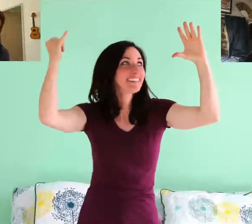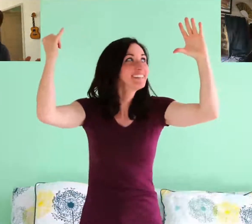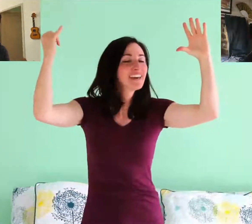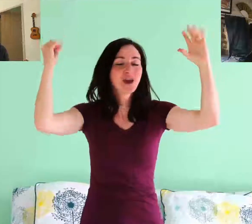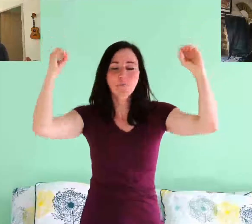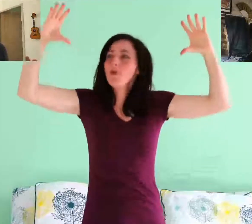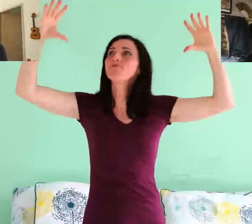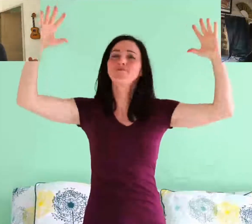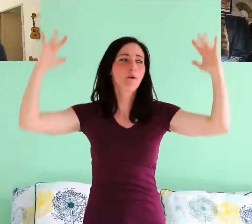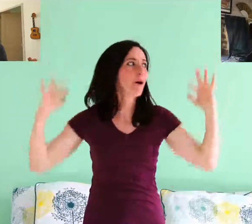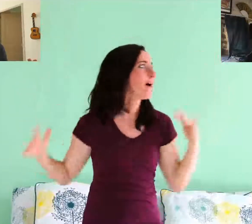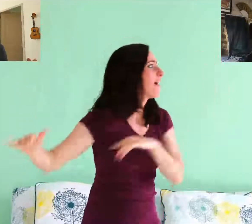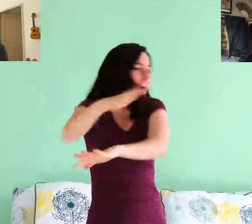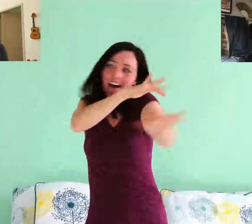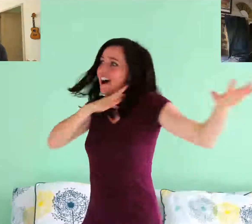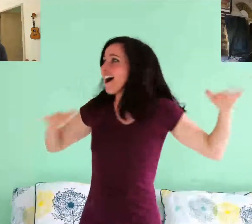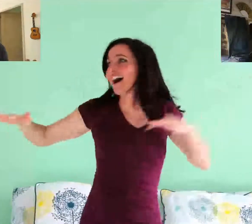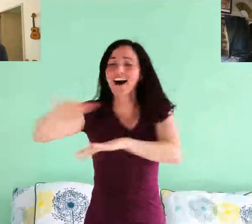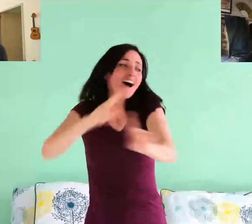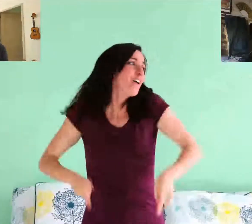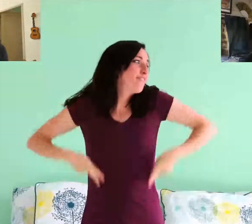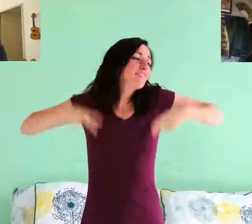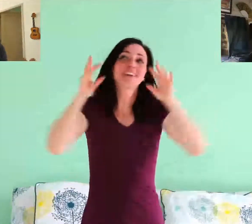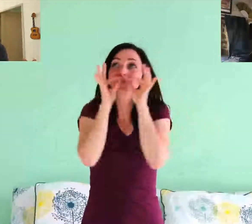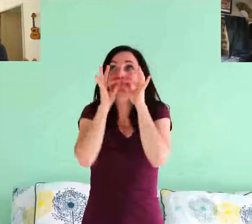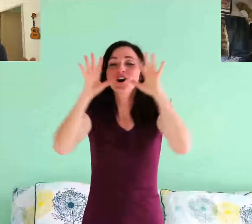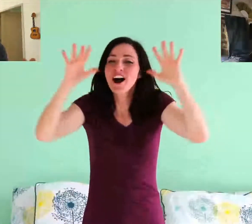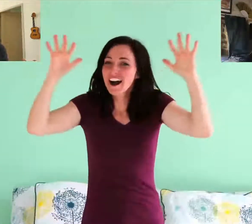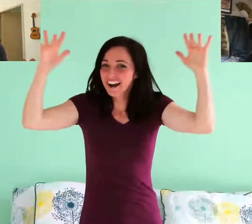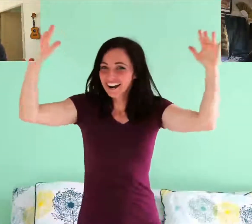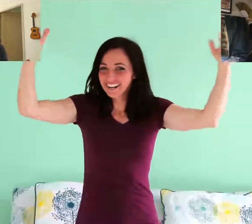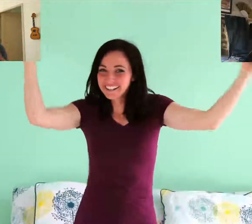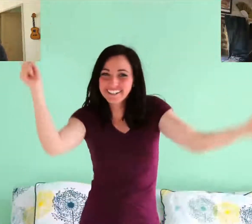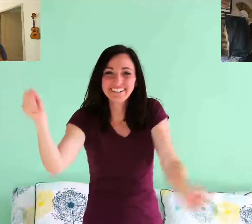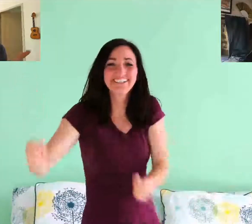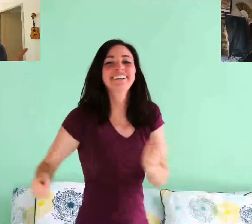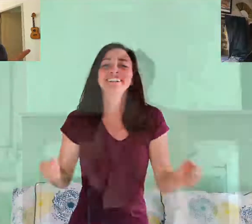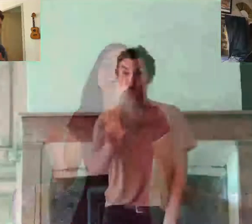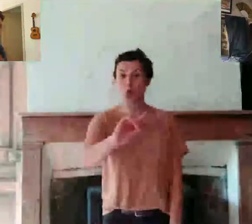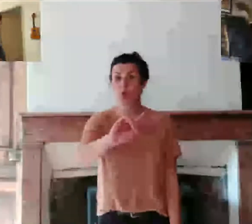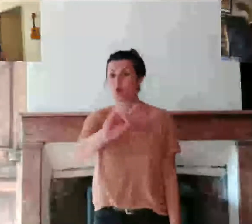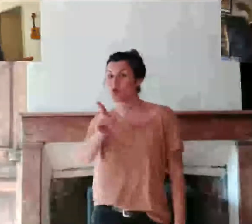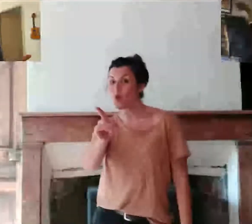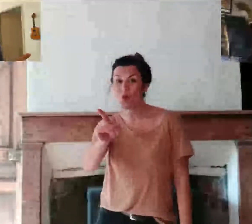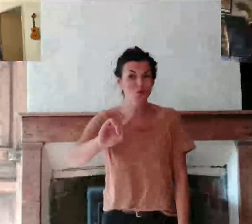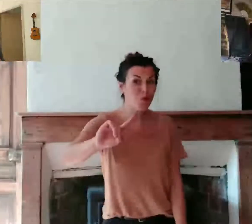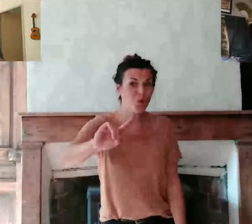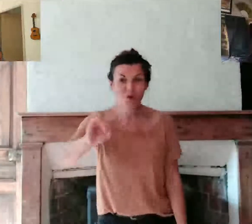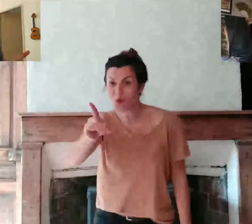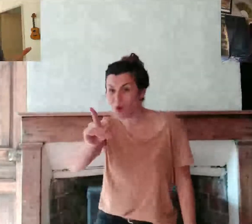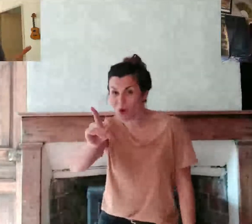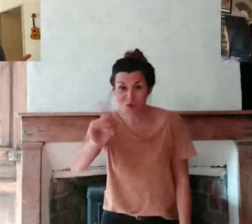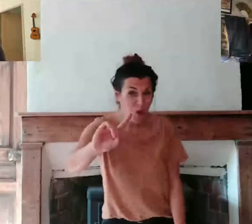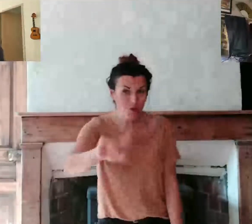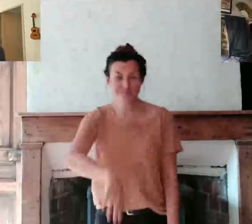Que la vie est une merveille Non, non, non, non,